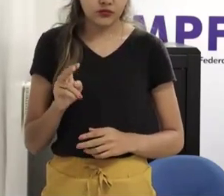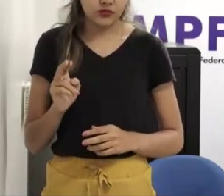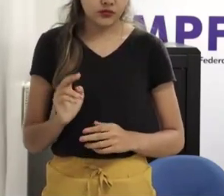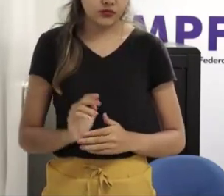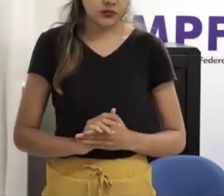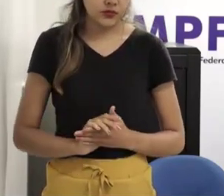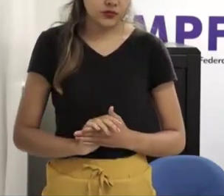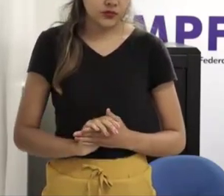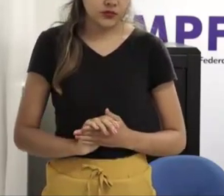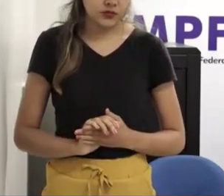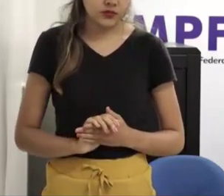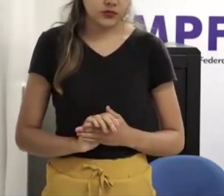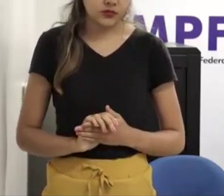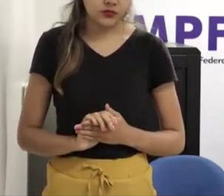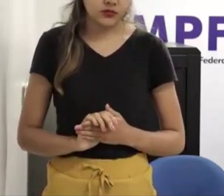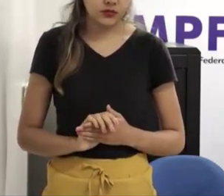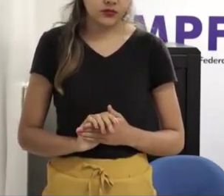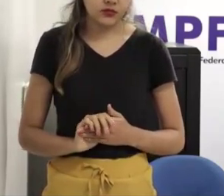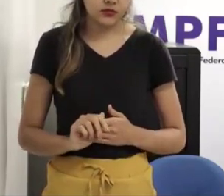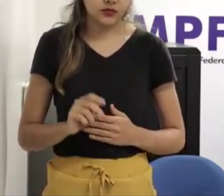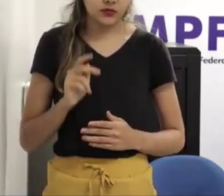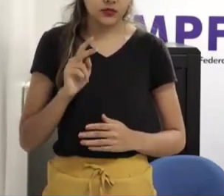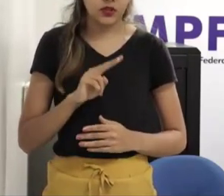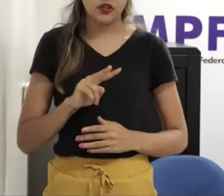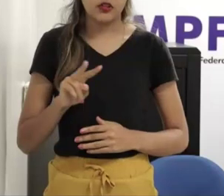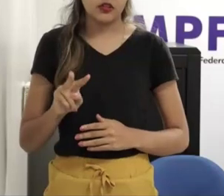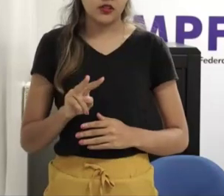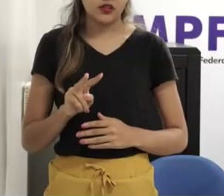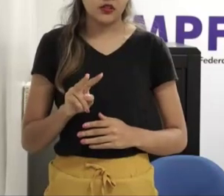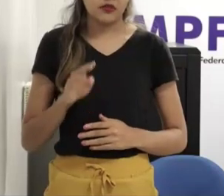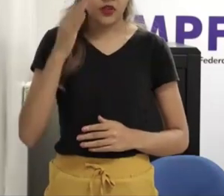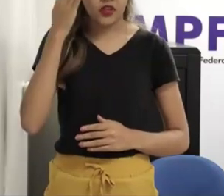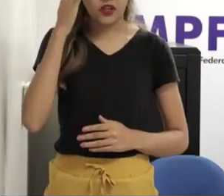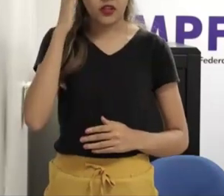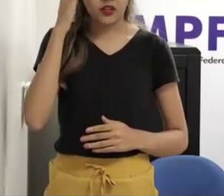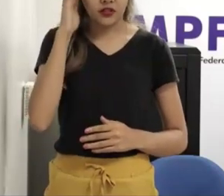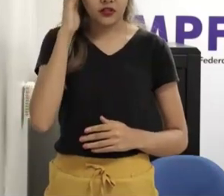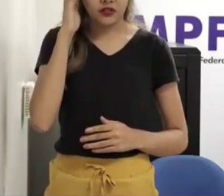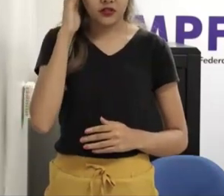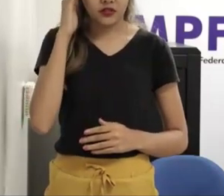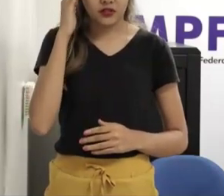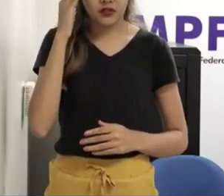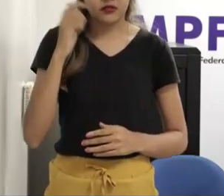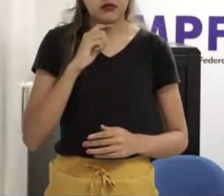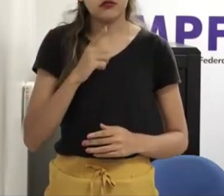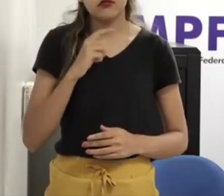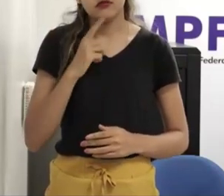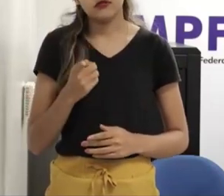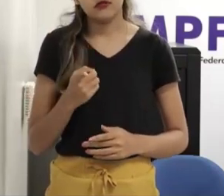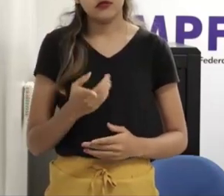acho que as pessoas elas fazem uma simplificação de fenômenos que são absurdamente complexos eu vejo por exemplo